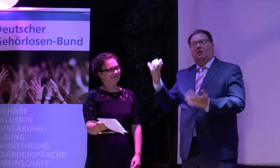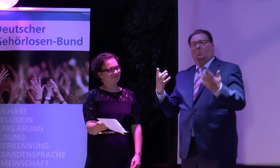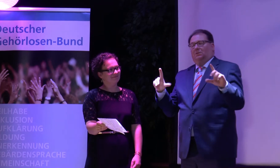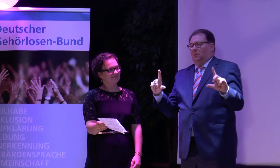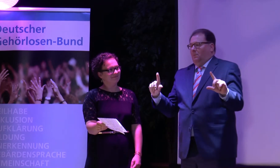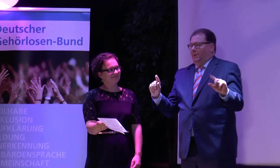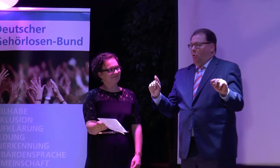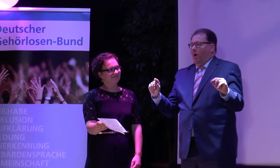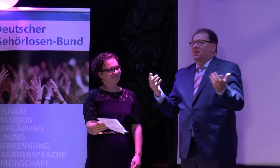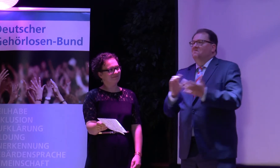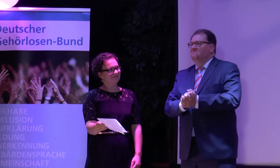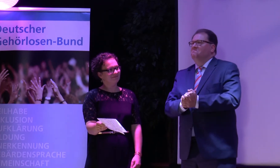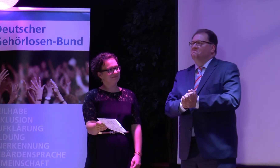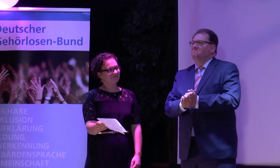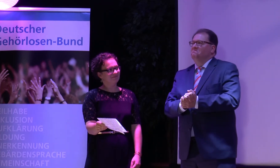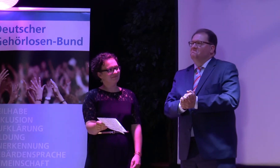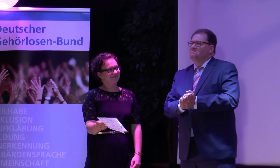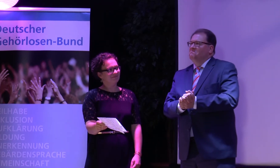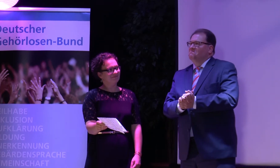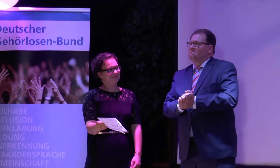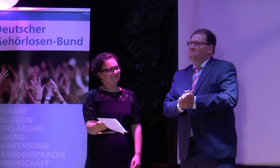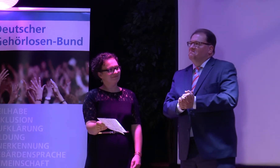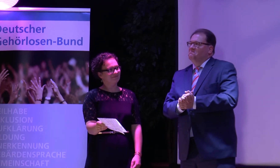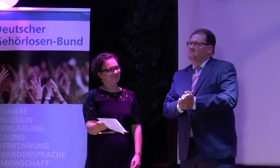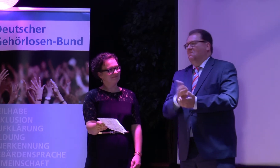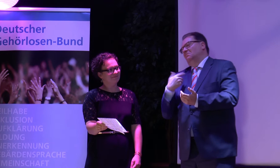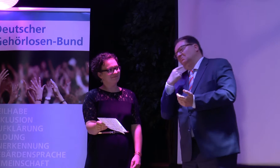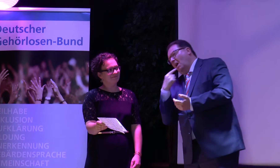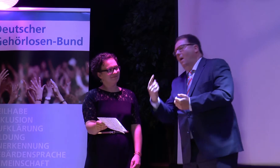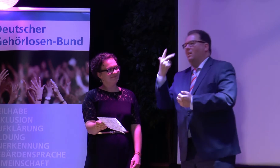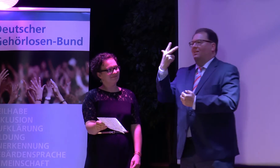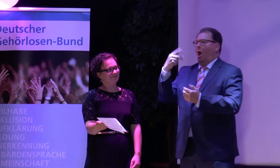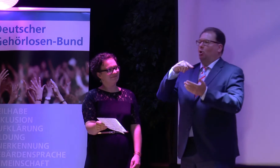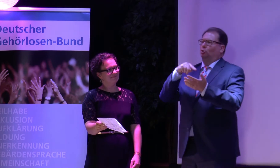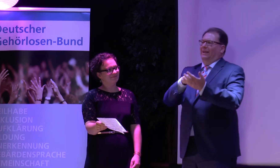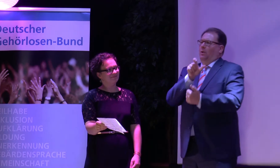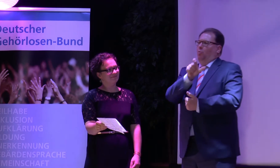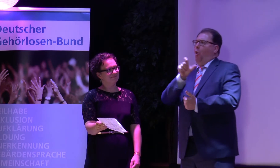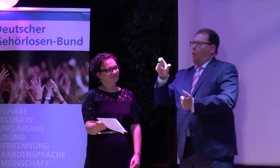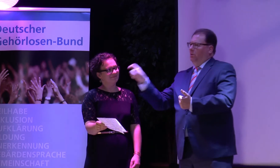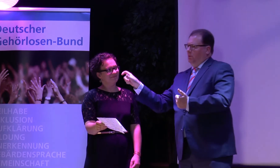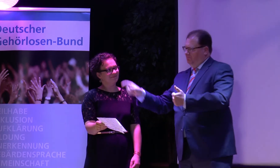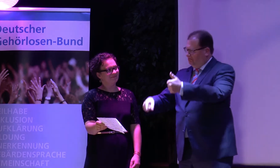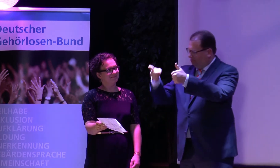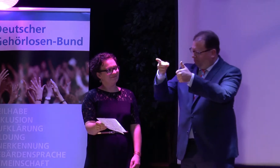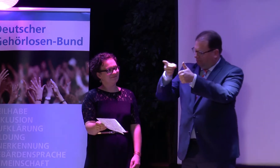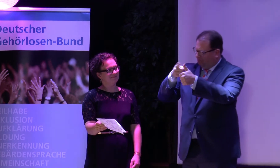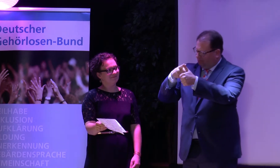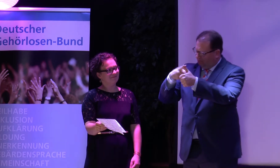auf 90 Jahre zurückblicken und jetzt können wir auch nochmal schauen, was bedeutet das. Was bedeutet es,